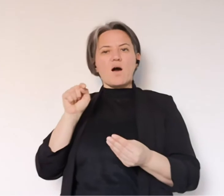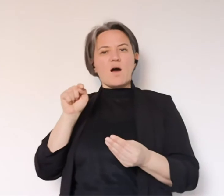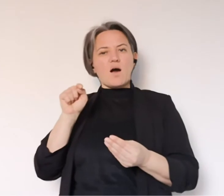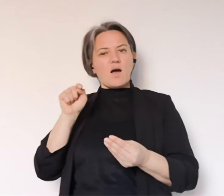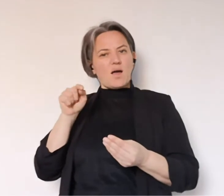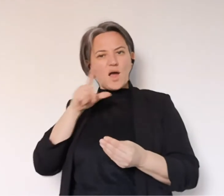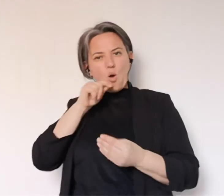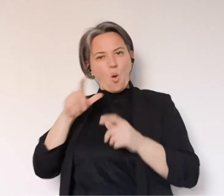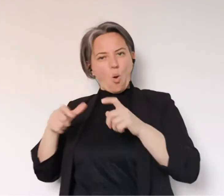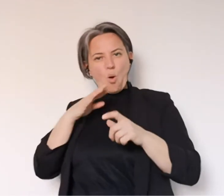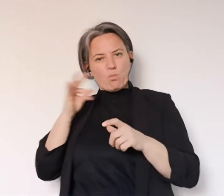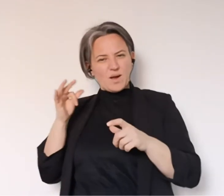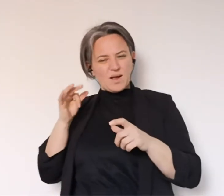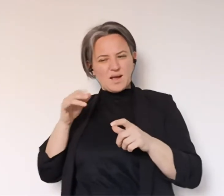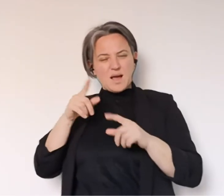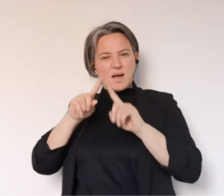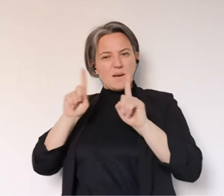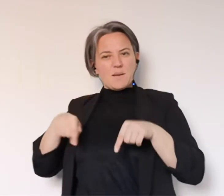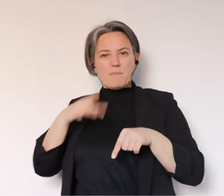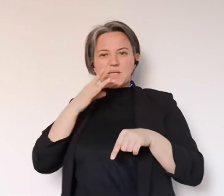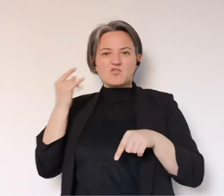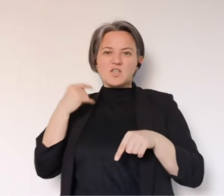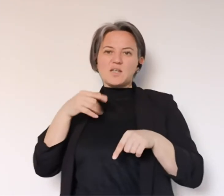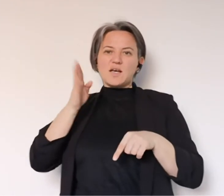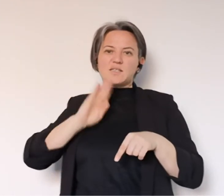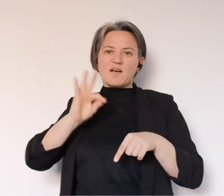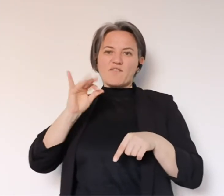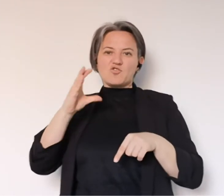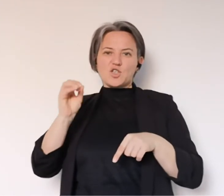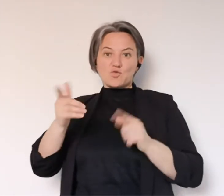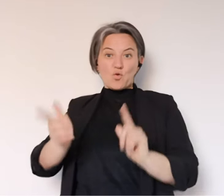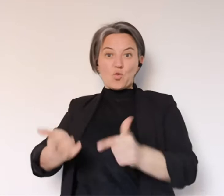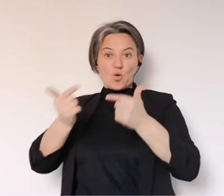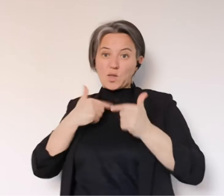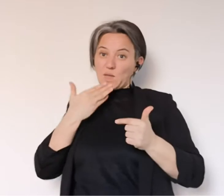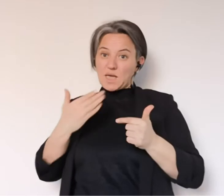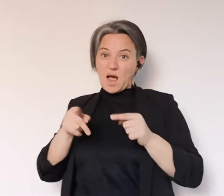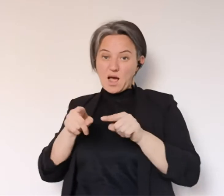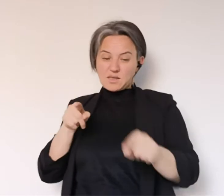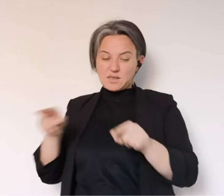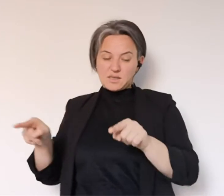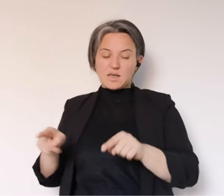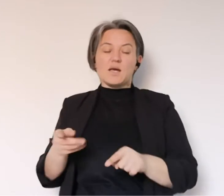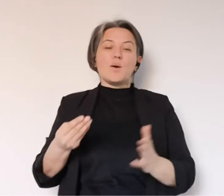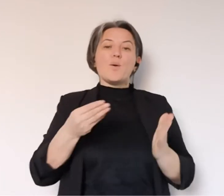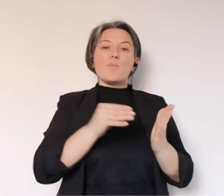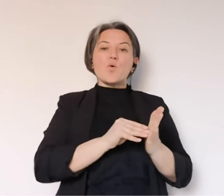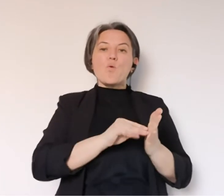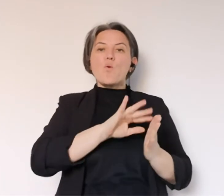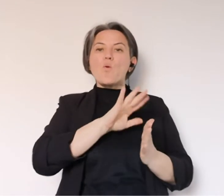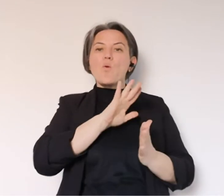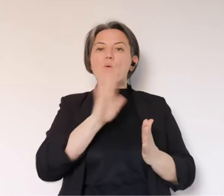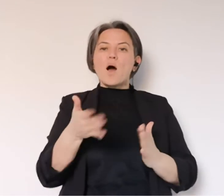donate dalla pasticceria di San Francesco, così come altri nei giorni precedenti, ve ne abbiamo dato comunicazione su questa